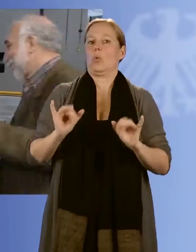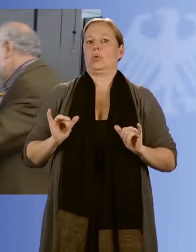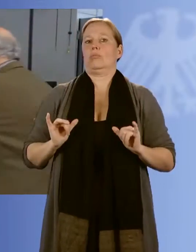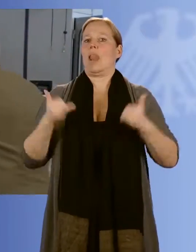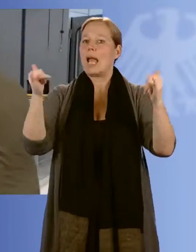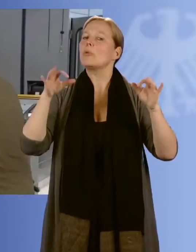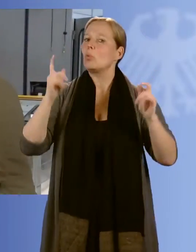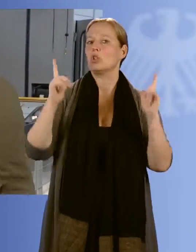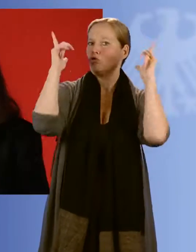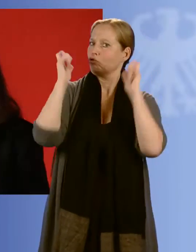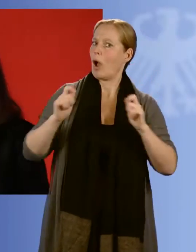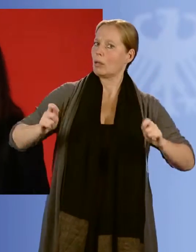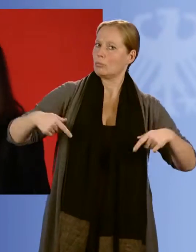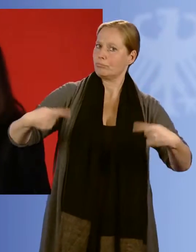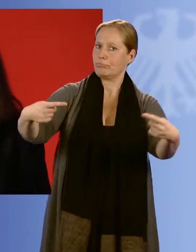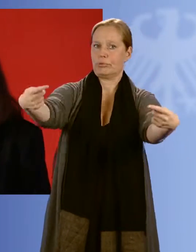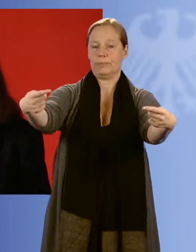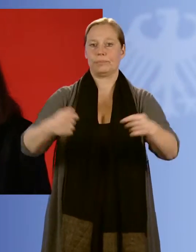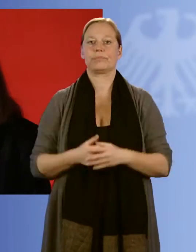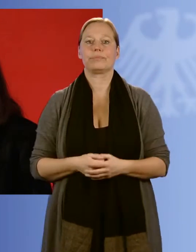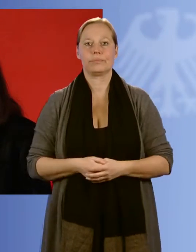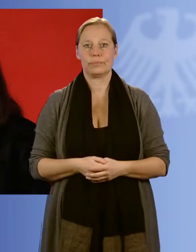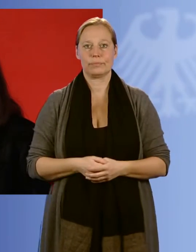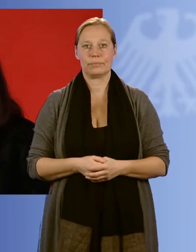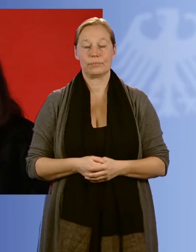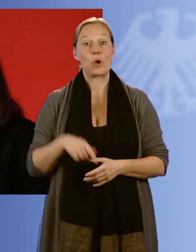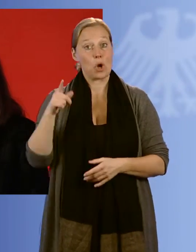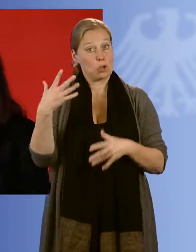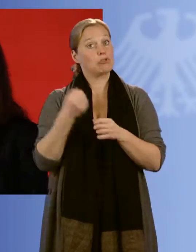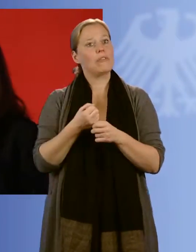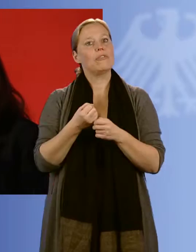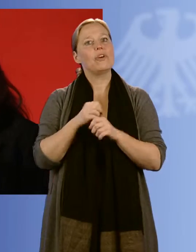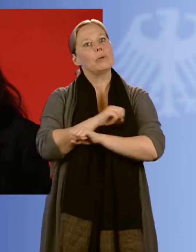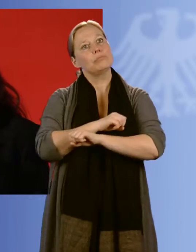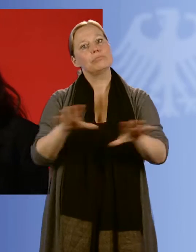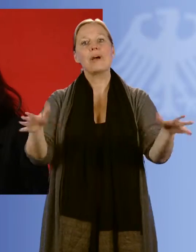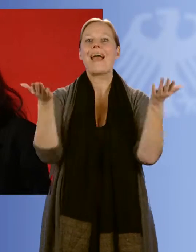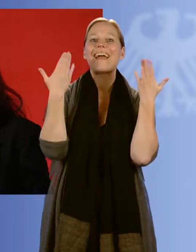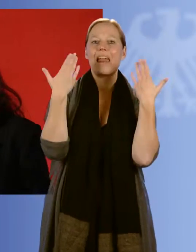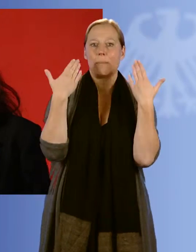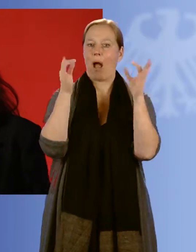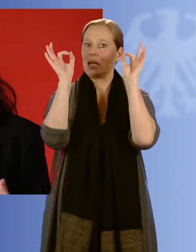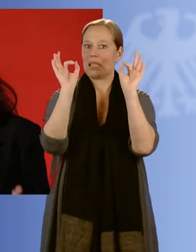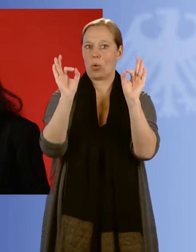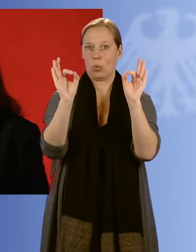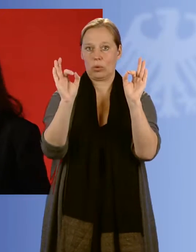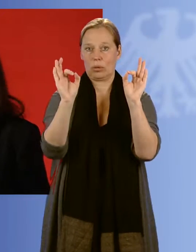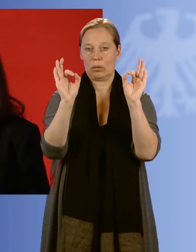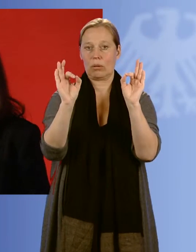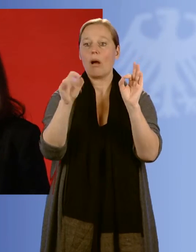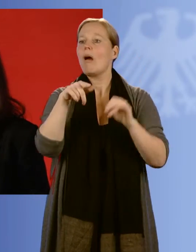guten Start haben. Sie fördern ein Klima, das eben wegkommt von diesem Gefühl des